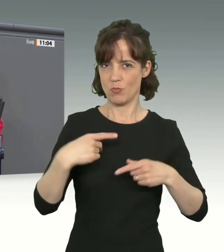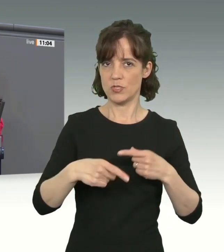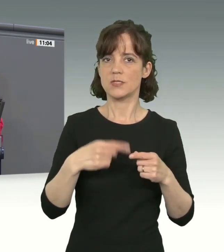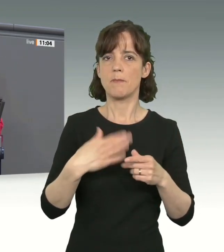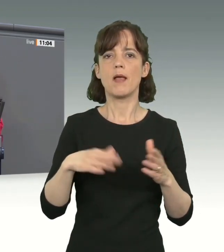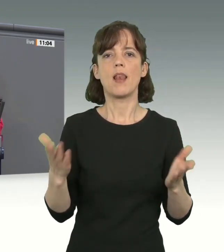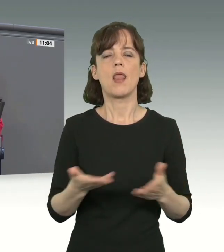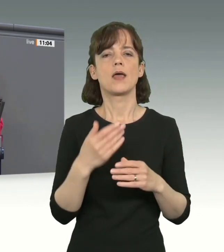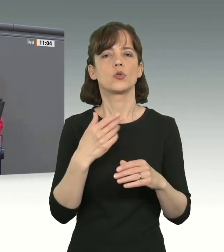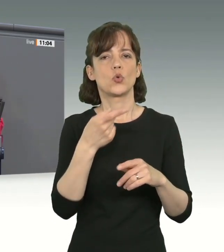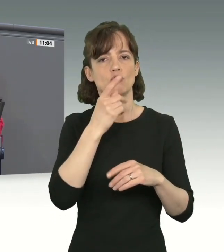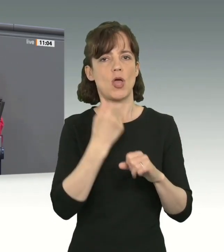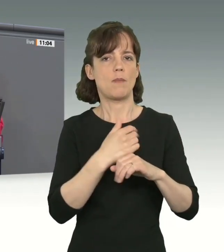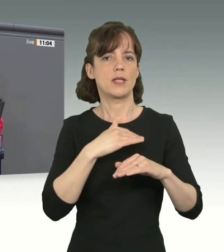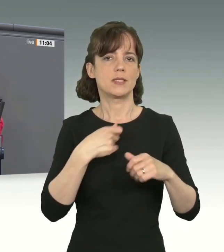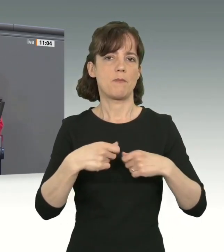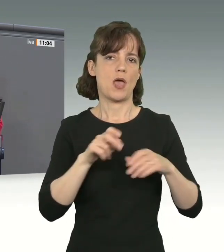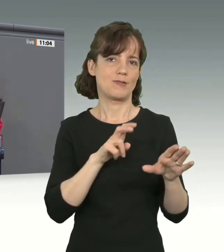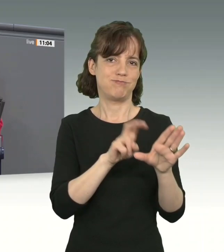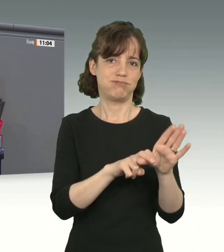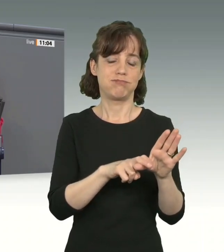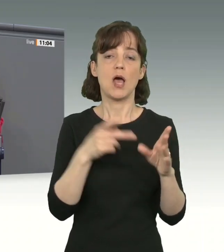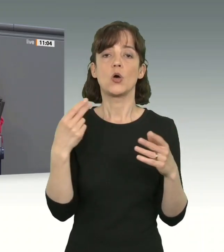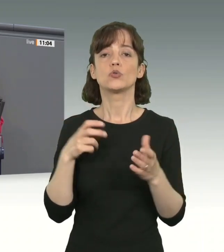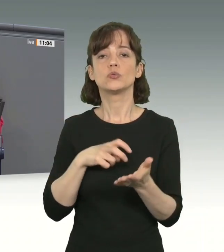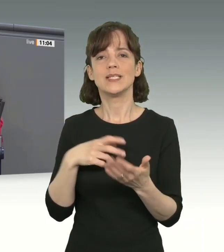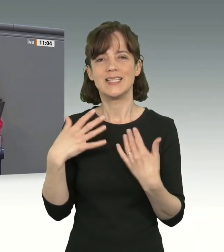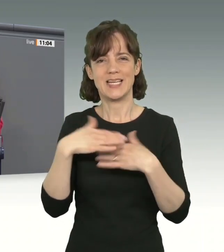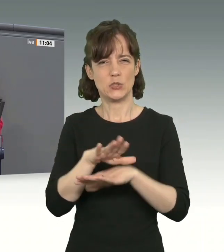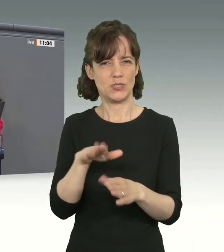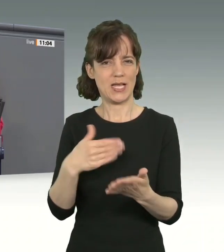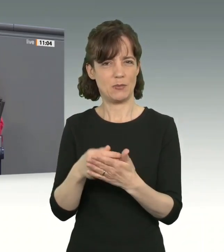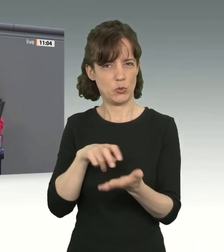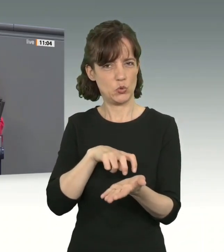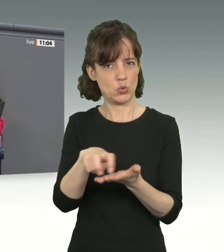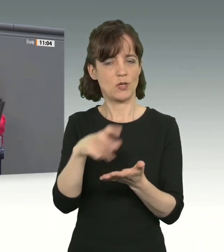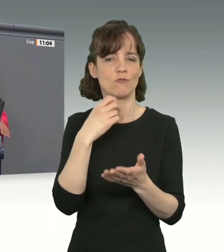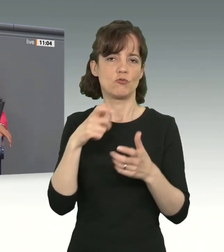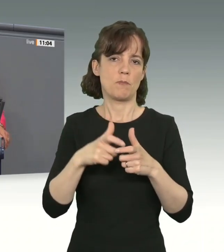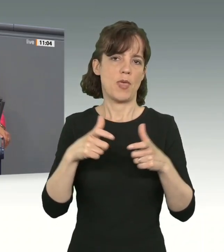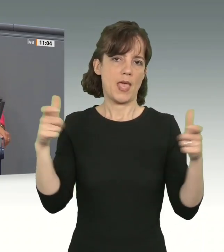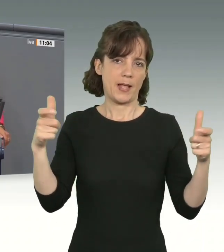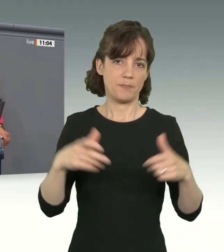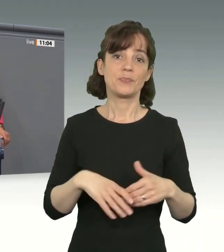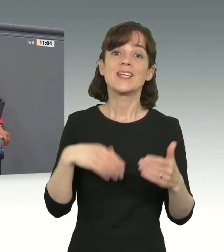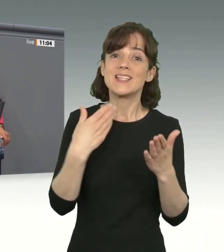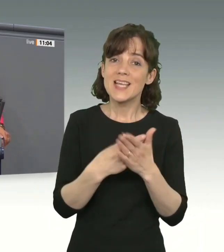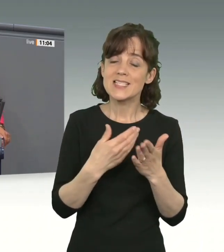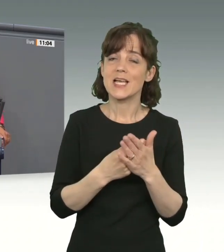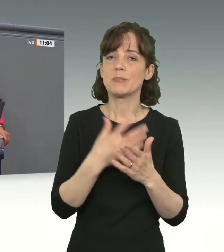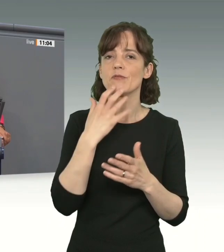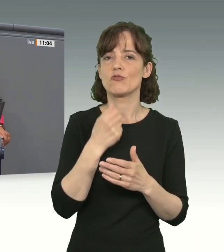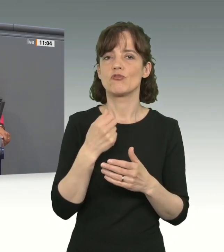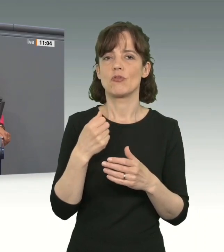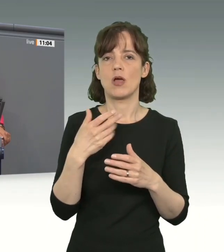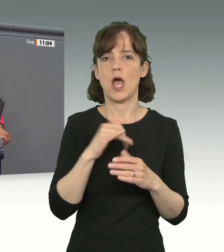Arbeitsmarkt bekommen. Auch den Zugang zu Integrationsangeboten wollen wir ausweiten. Deshalb wollen wir die Verlängerung